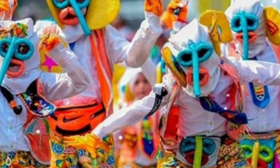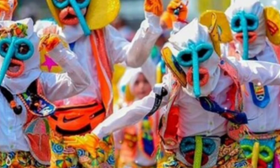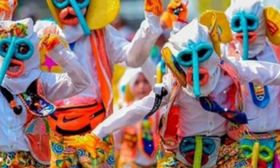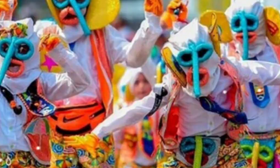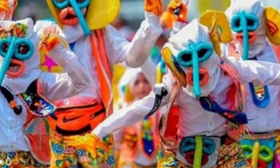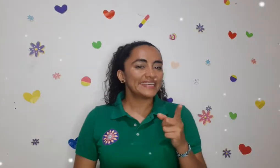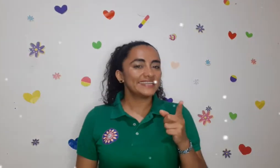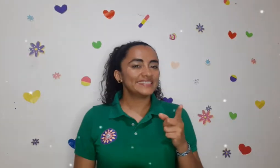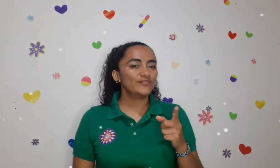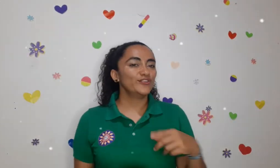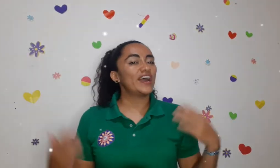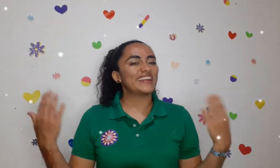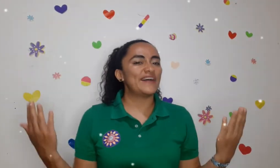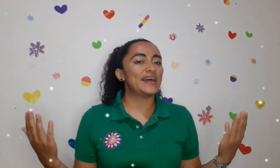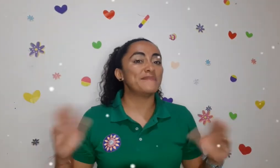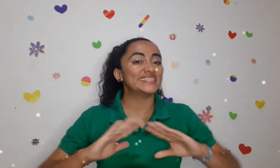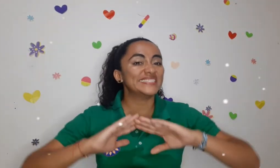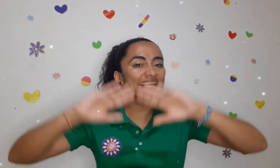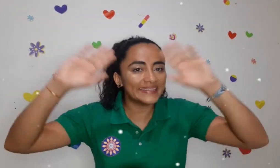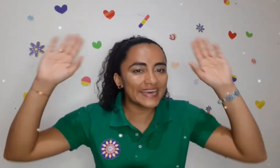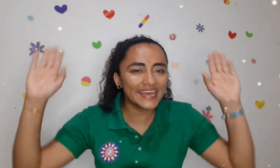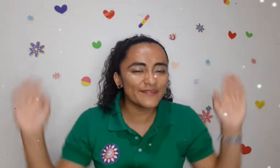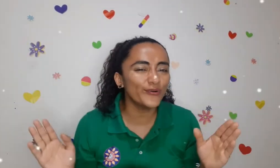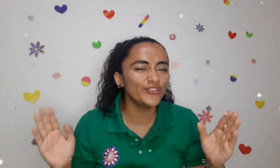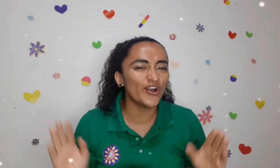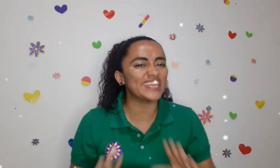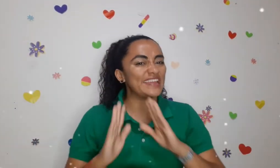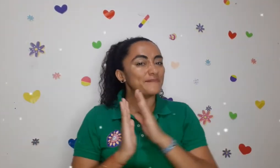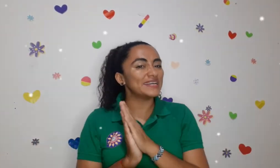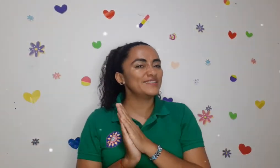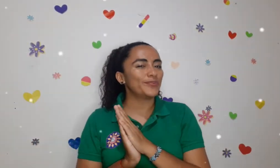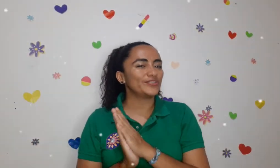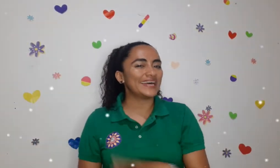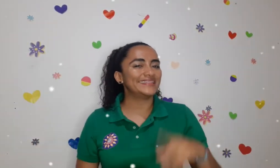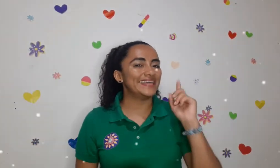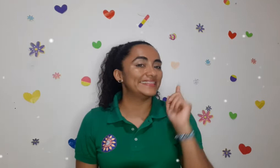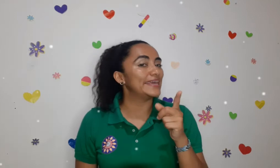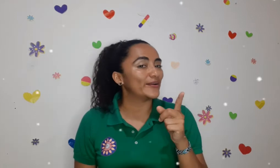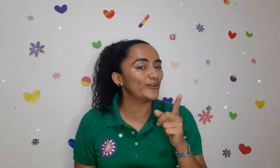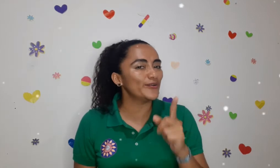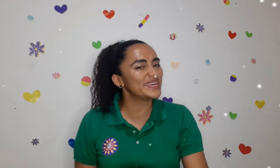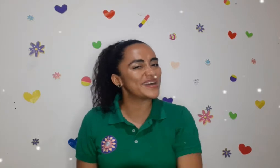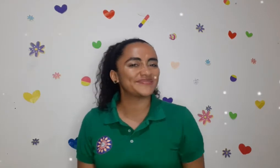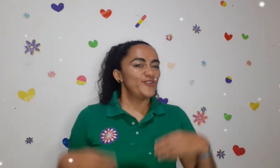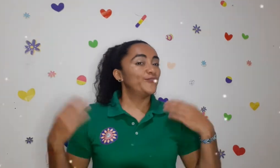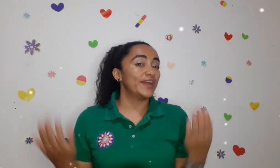Es el segundo carnaval más grande del mundo y el más importante de Colombia. Fue